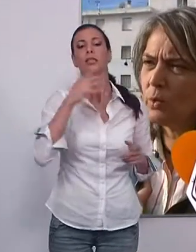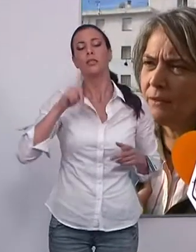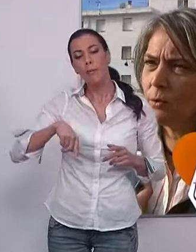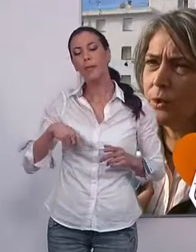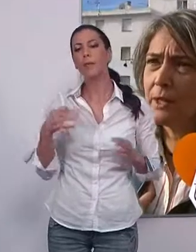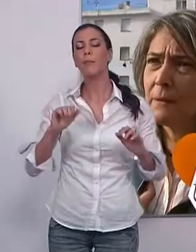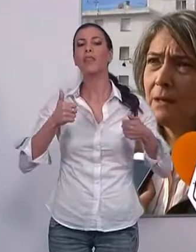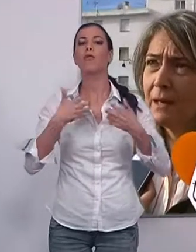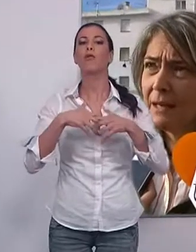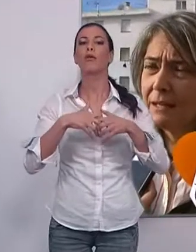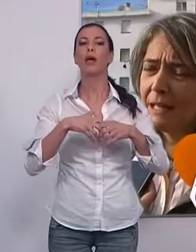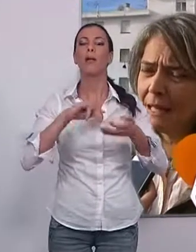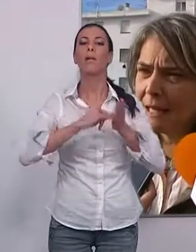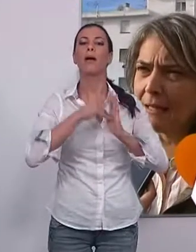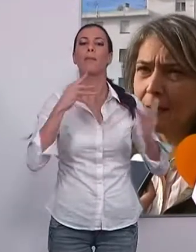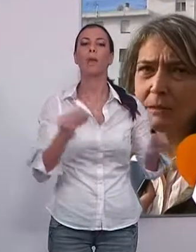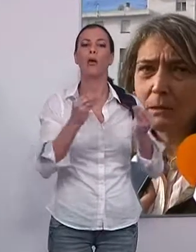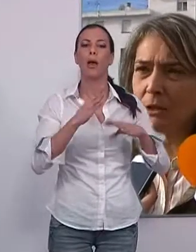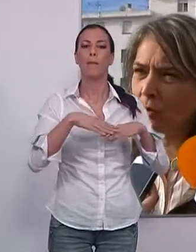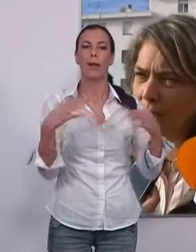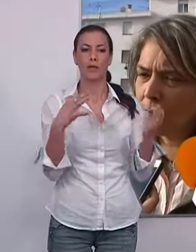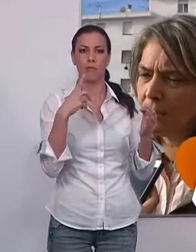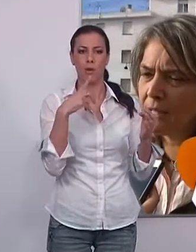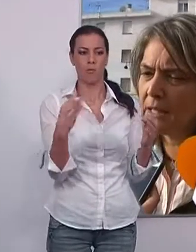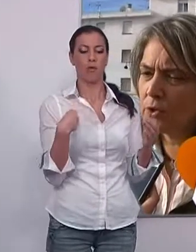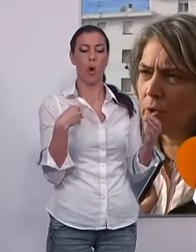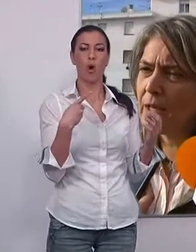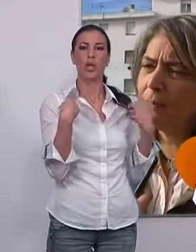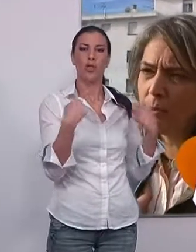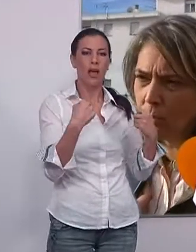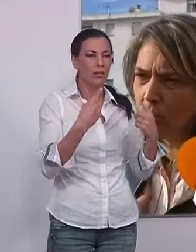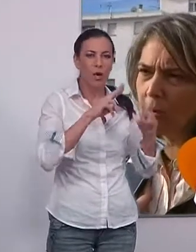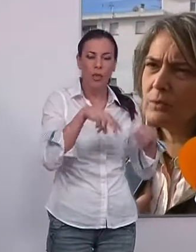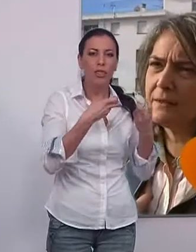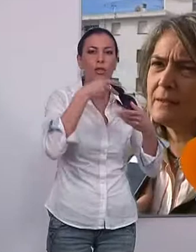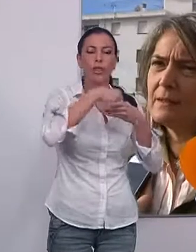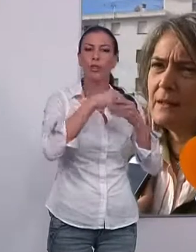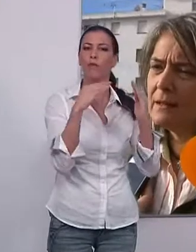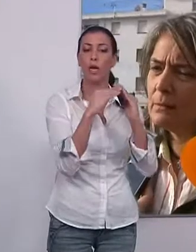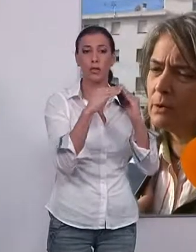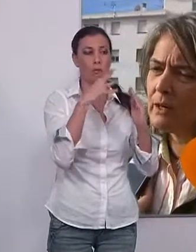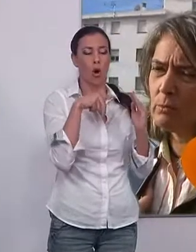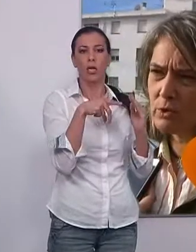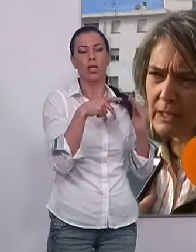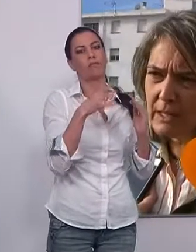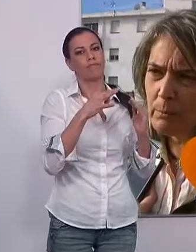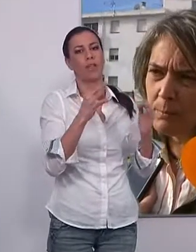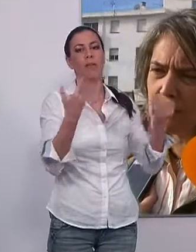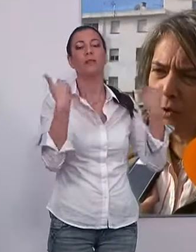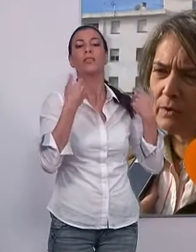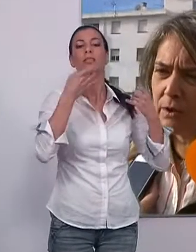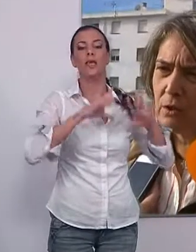que se ha puesto en marcha un Plan de Mejora de la Salubridad en la vivienda del barrio, pese a que estas son